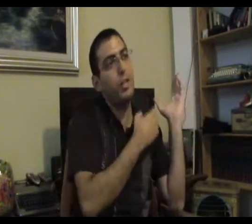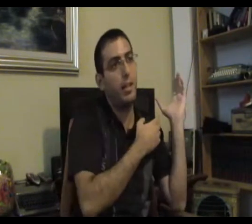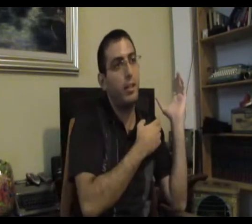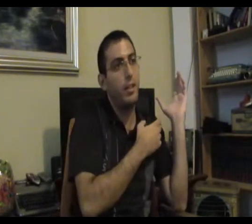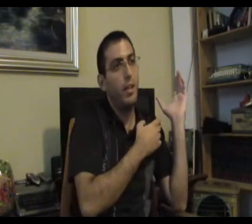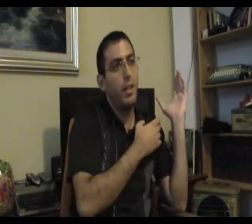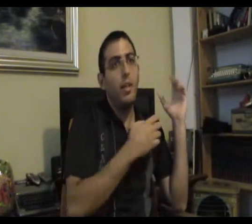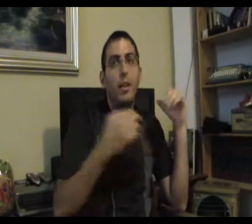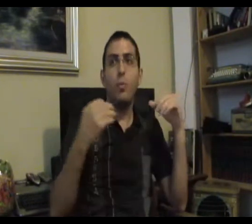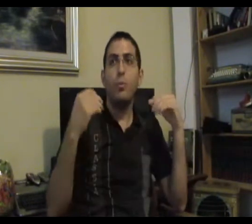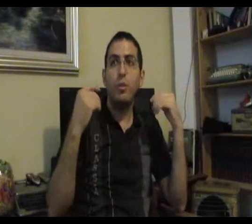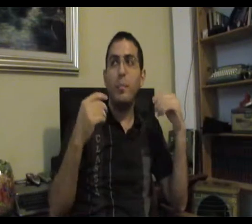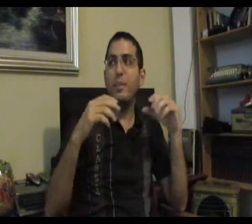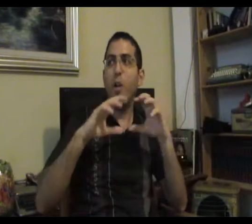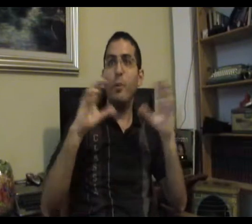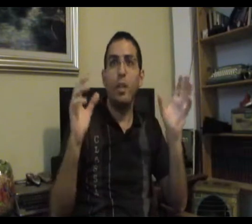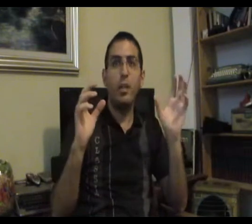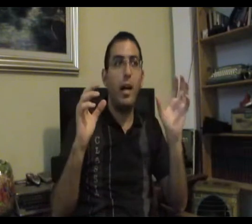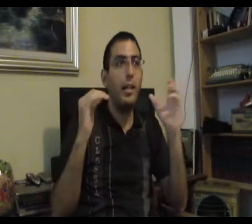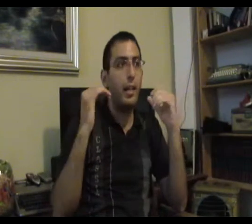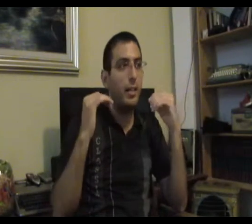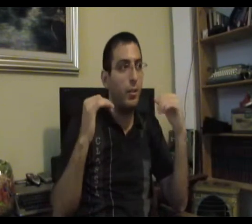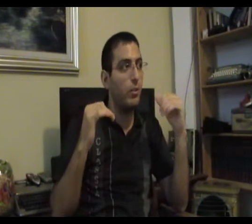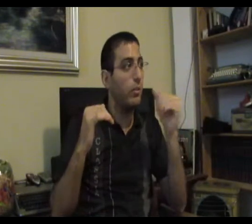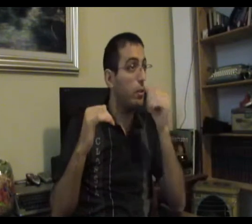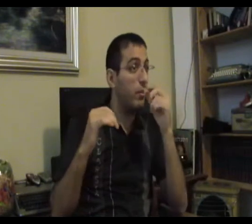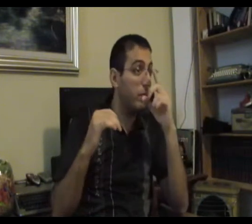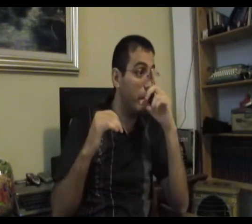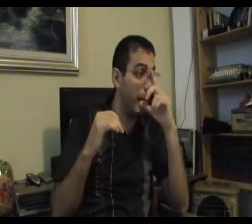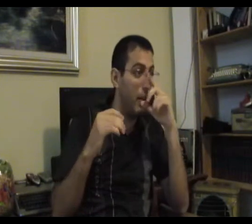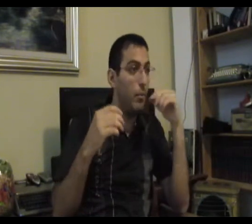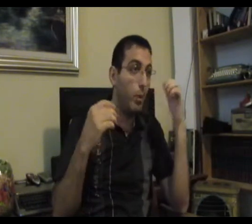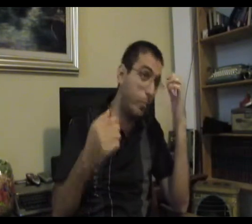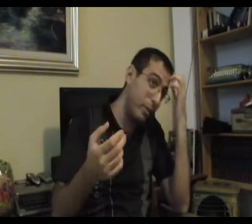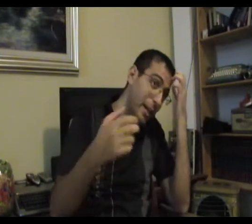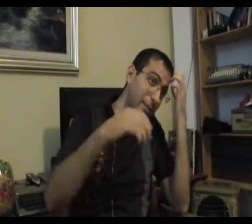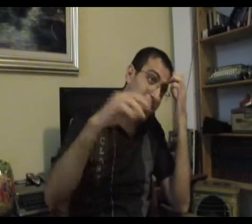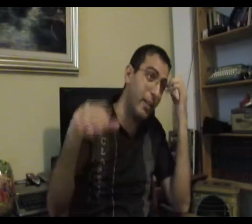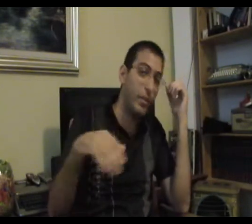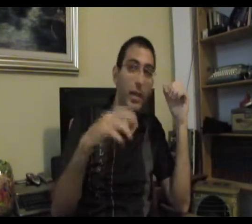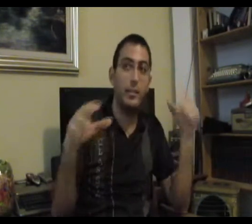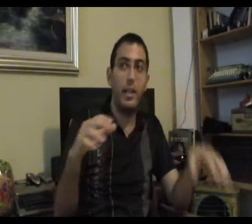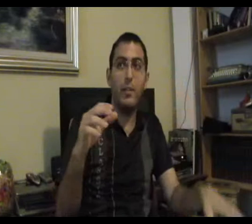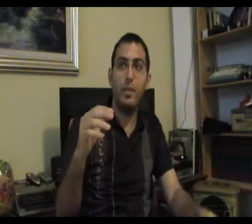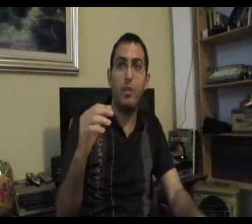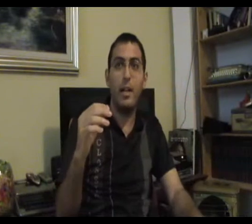השני כאילו יותר מזה, כל מה שאני אני כעיקרון ובכלל בואו נלכת לנגיד נפתח את זה נגיד לנושא של